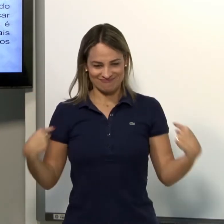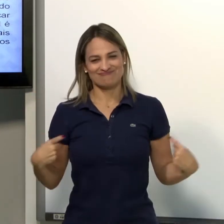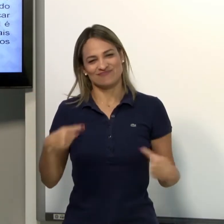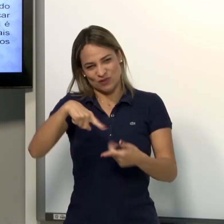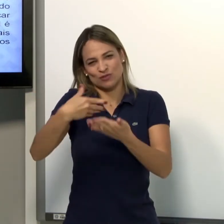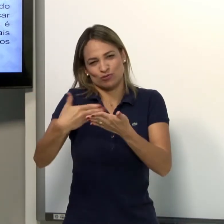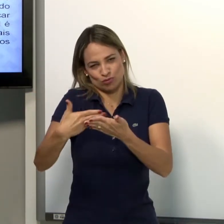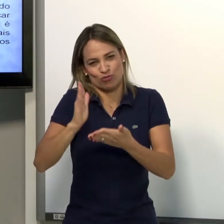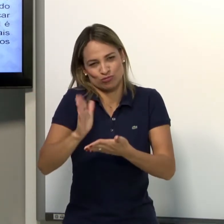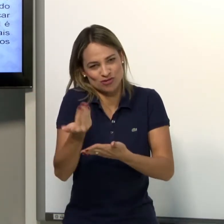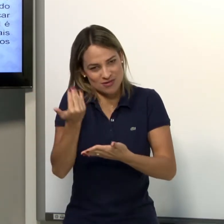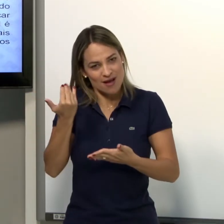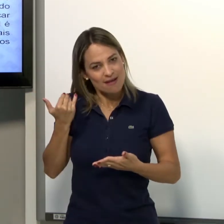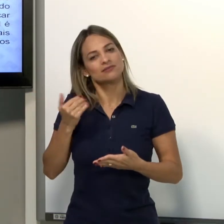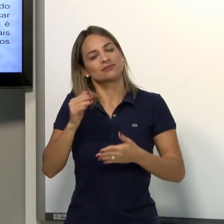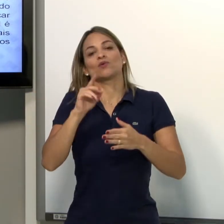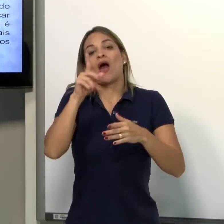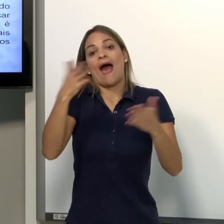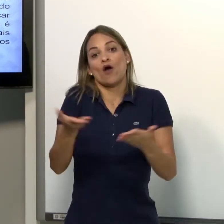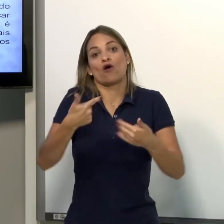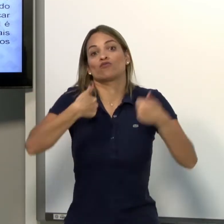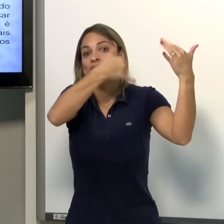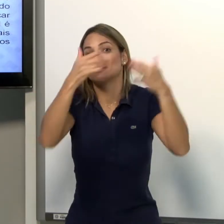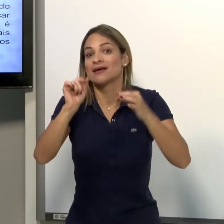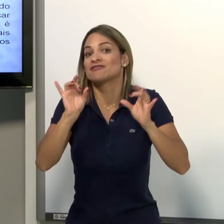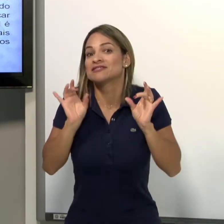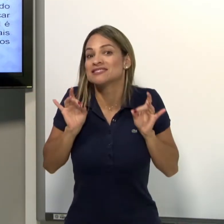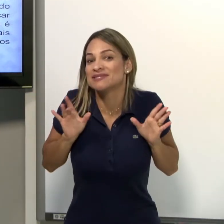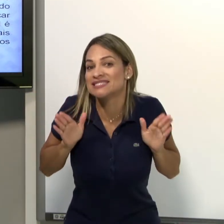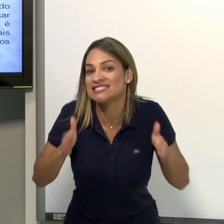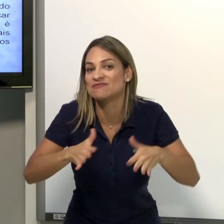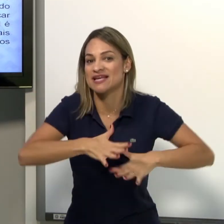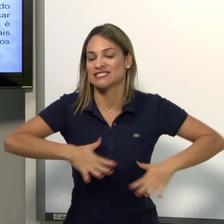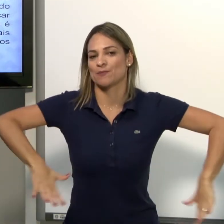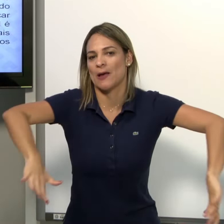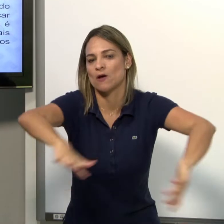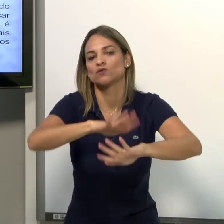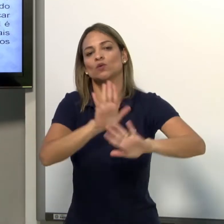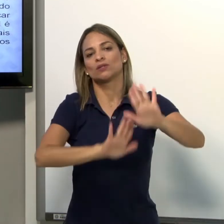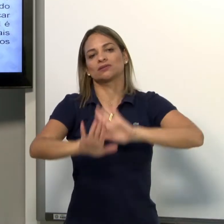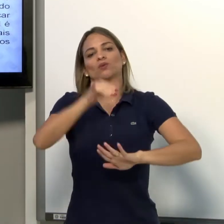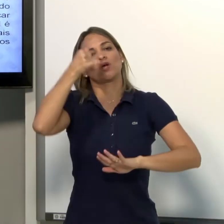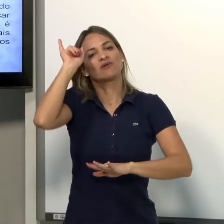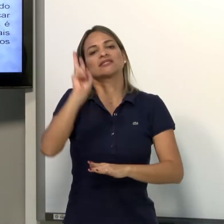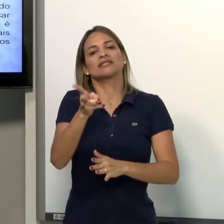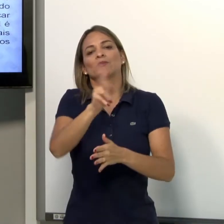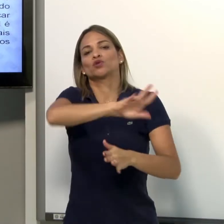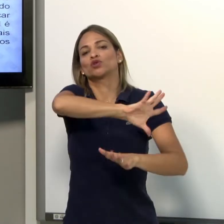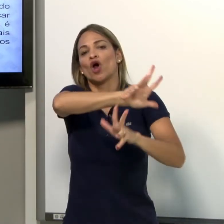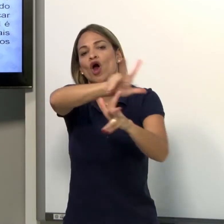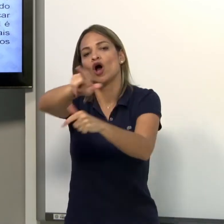Dos pontos de articulação que nós já estudamos anteriormente? Então, agora nós vamos fazer mais